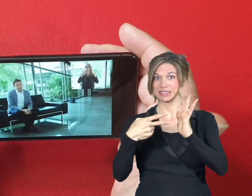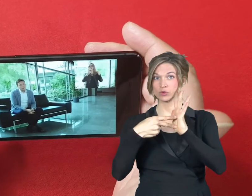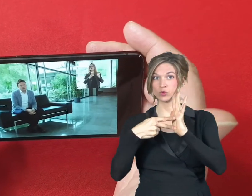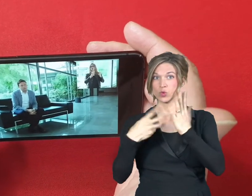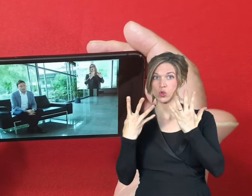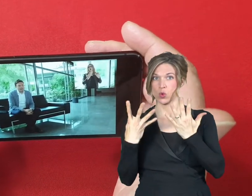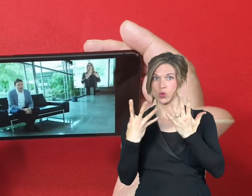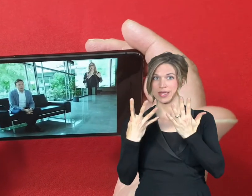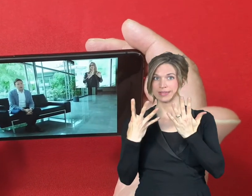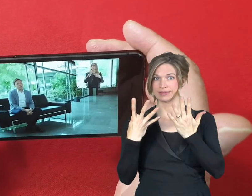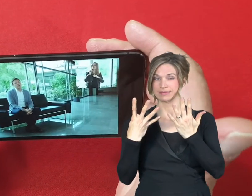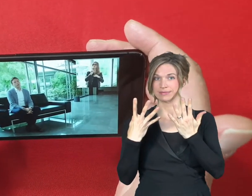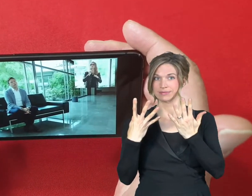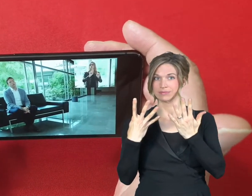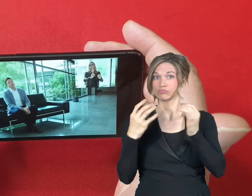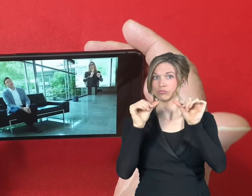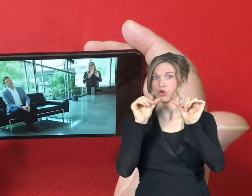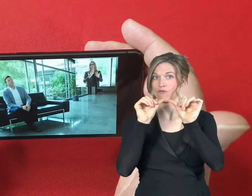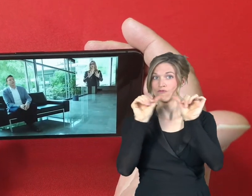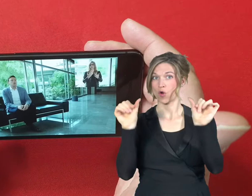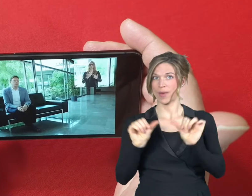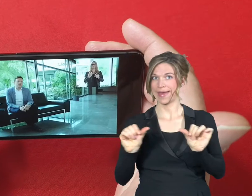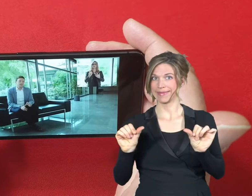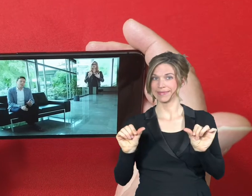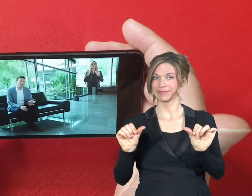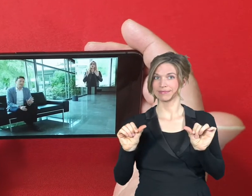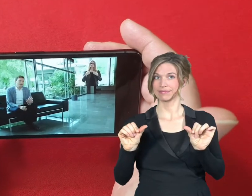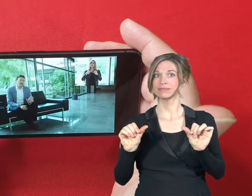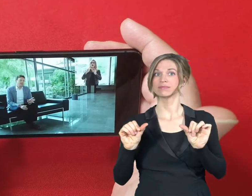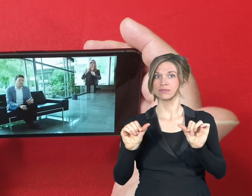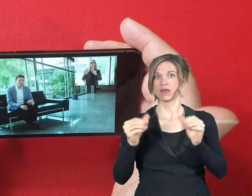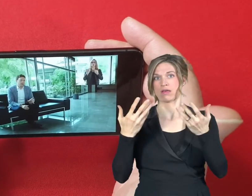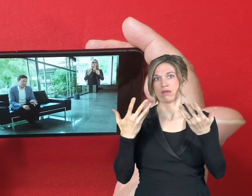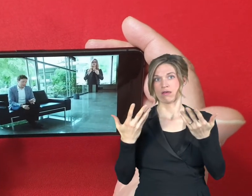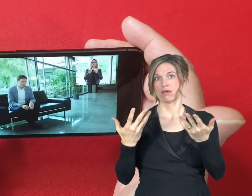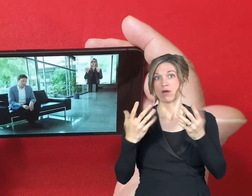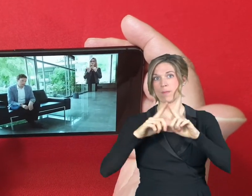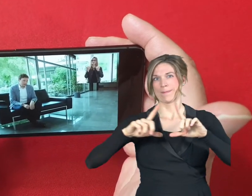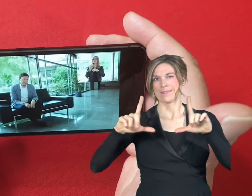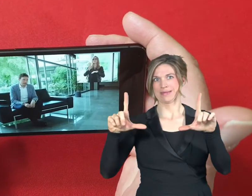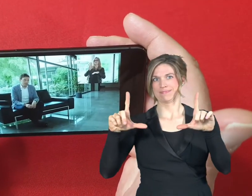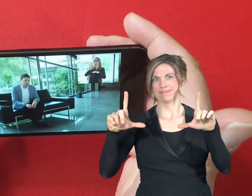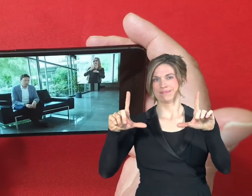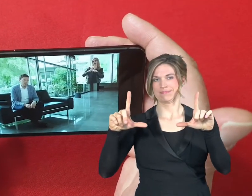und Sie haben es in einer weitaus besseren Größe, die Sie